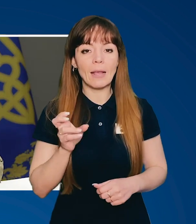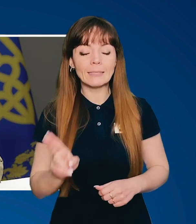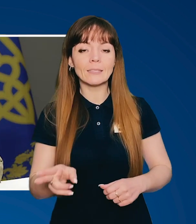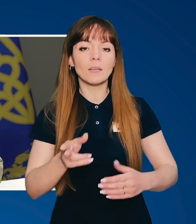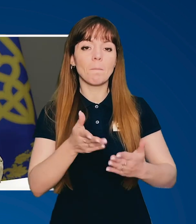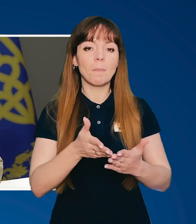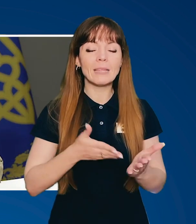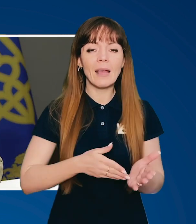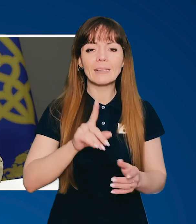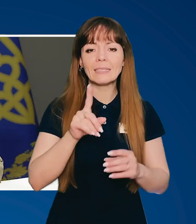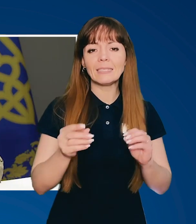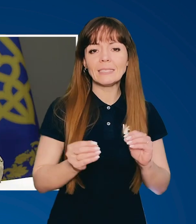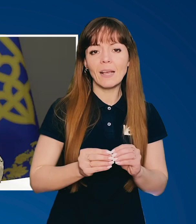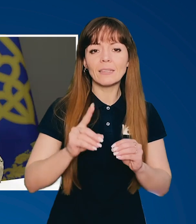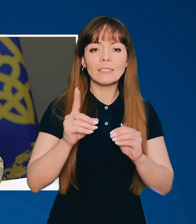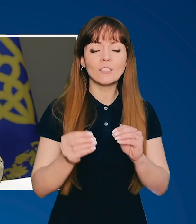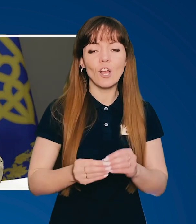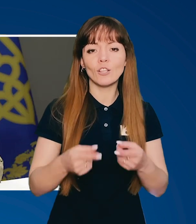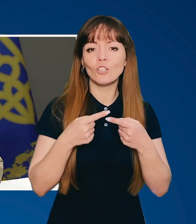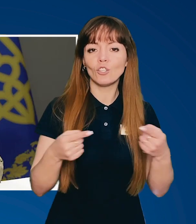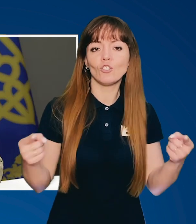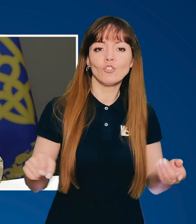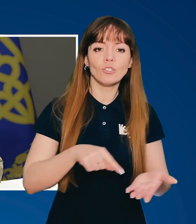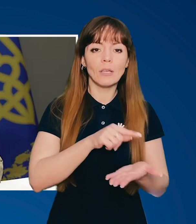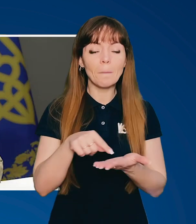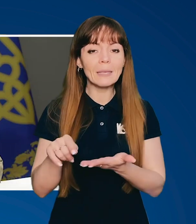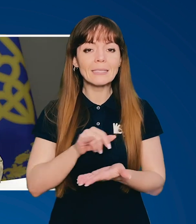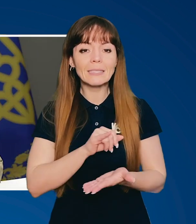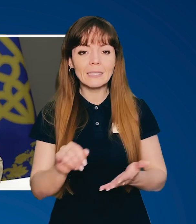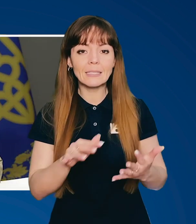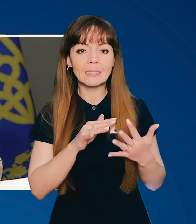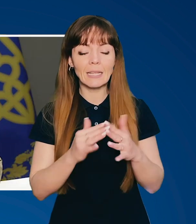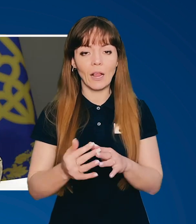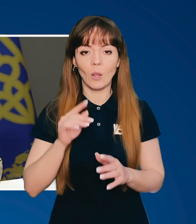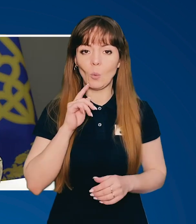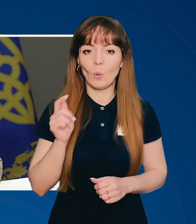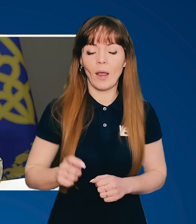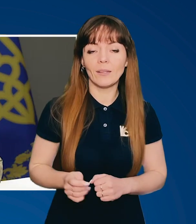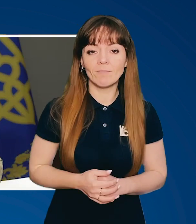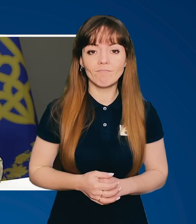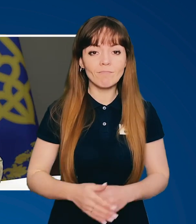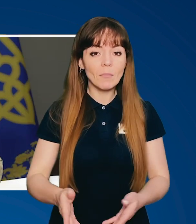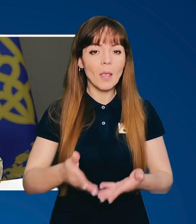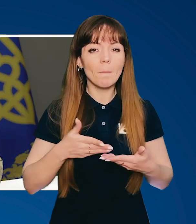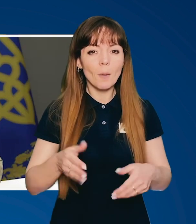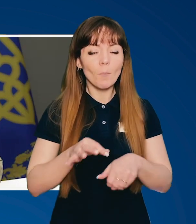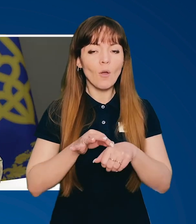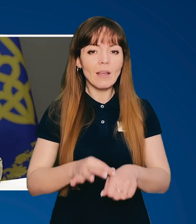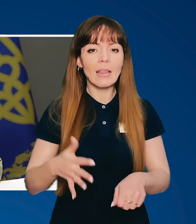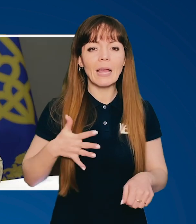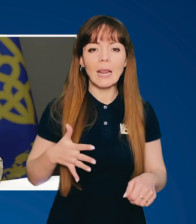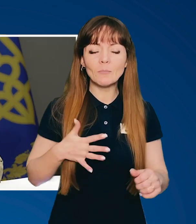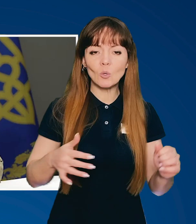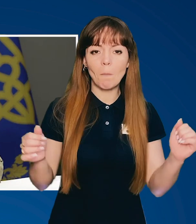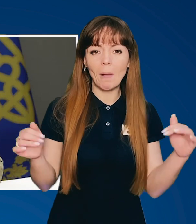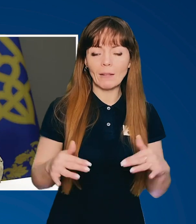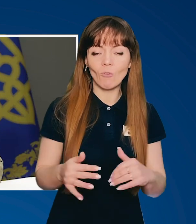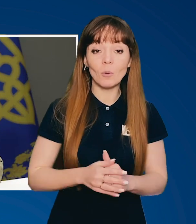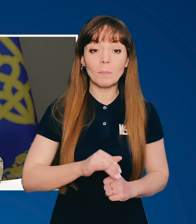Мелітополь. Десятки, ще десятки інших міст та сіл України. Ми провели Кримську платформу.